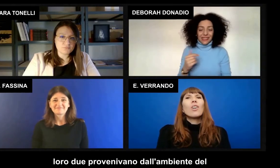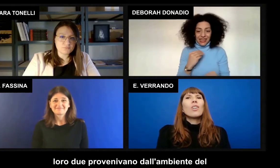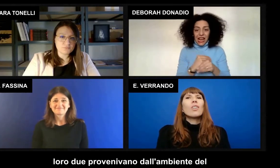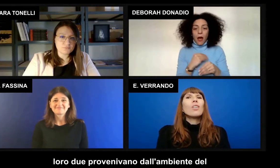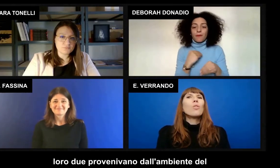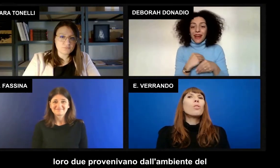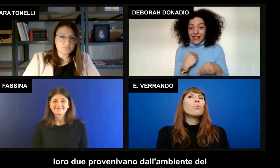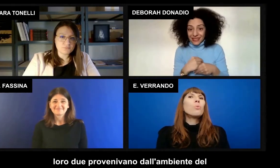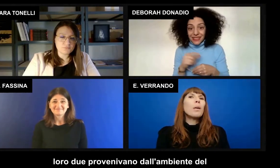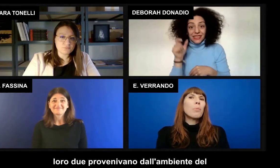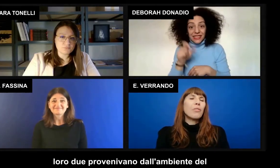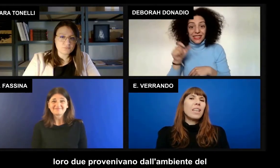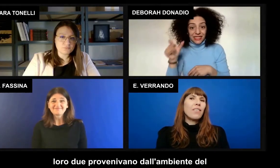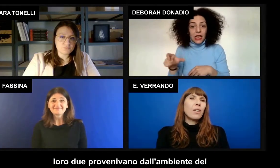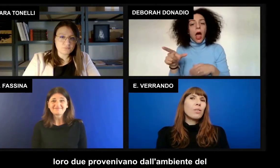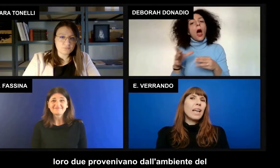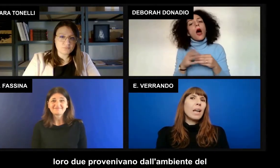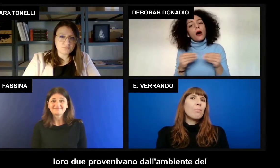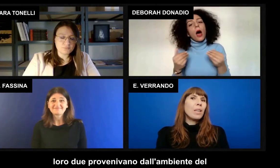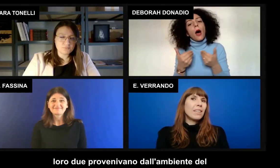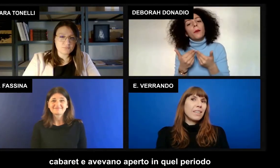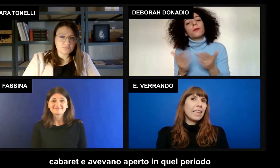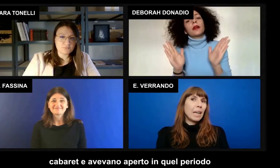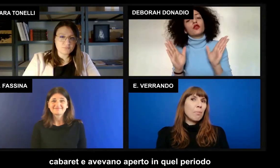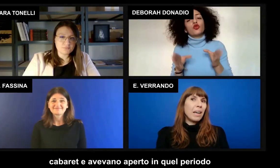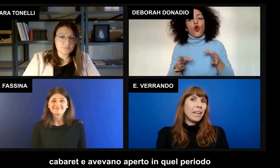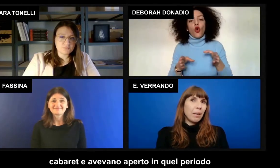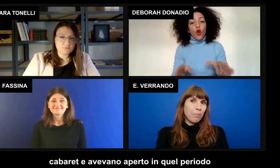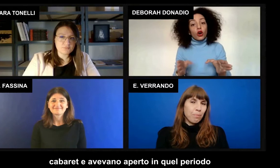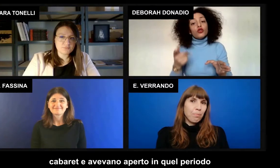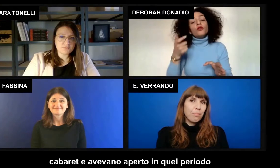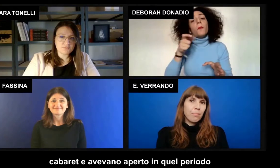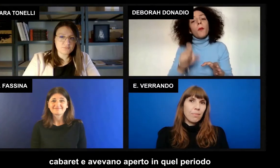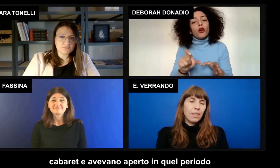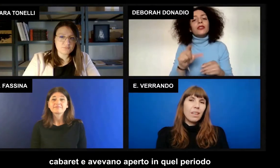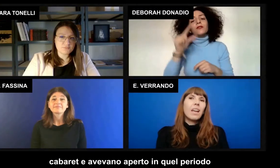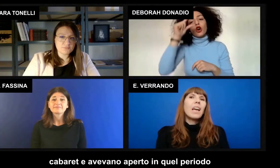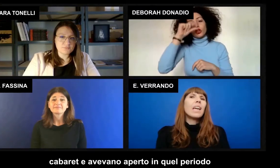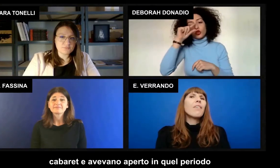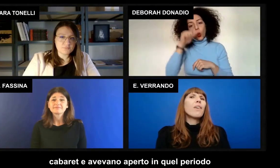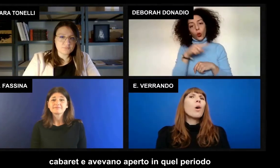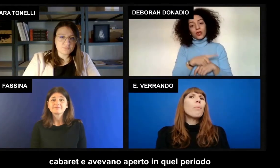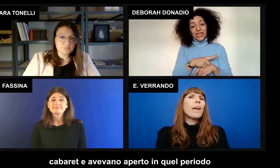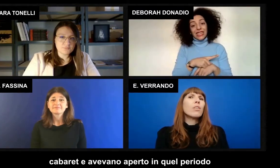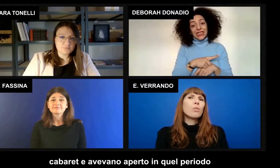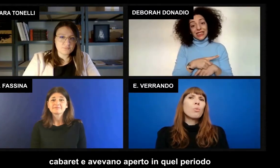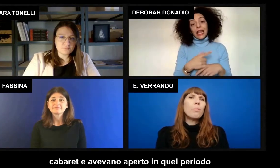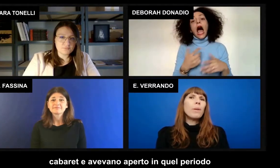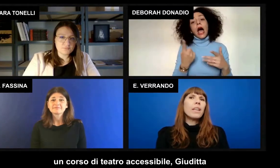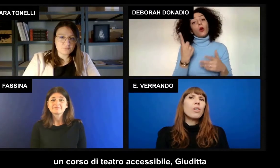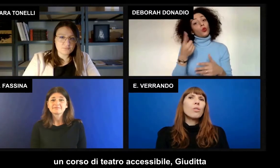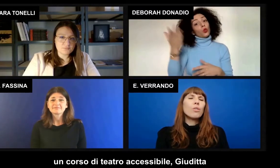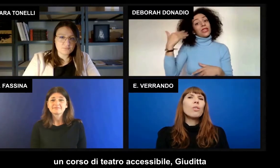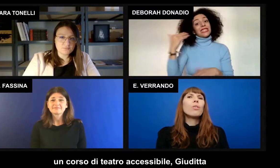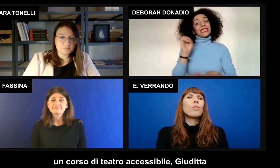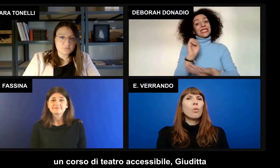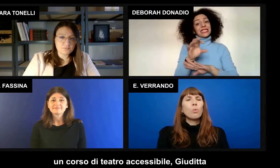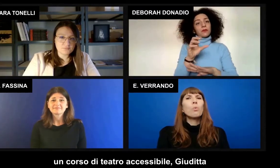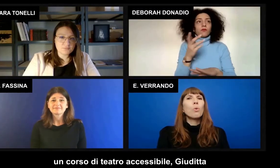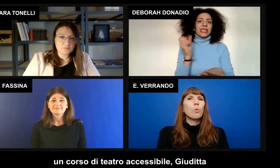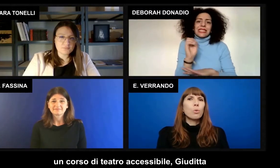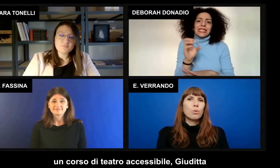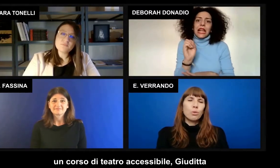Loro due provenivano dall'ambiente del cabaret e avevano aperto in quel periodo